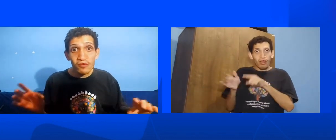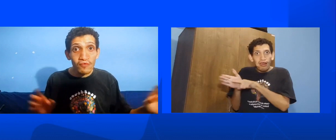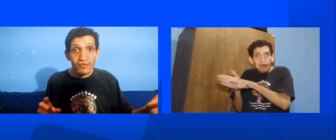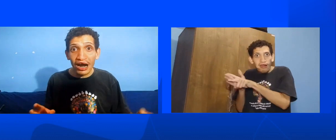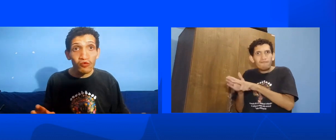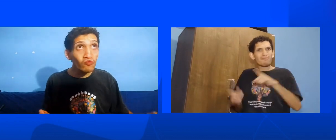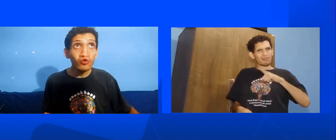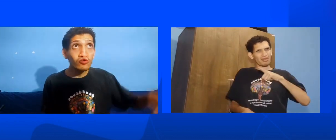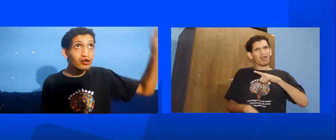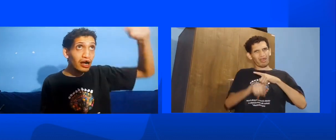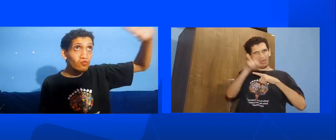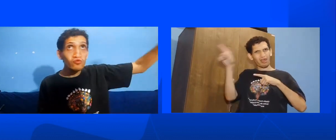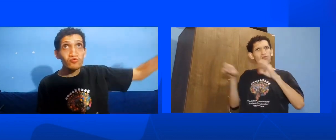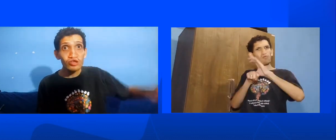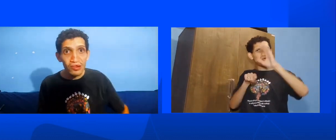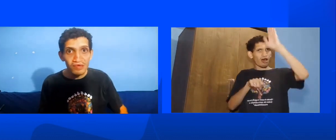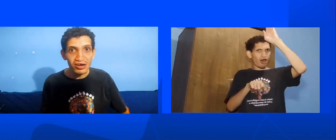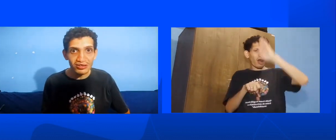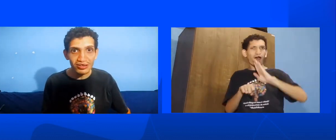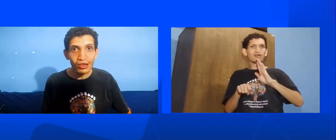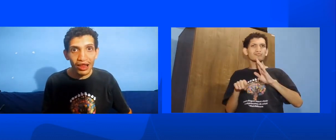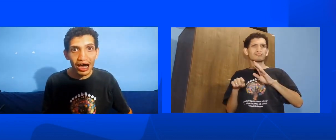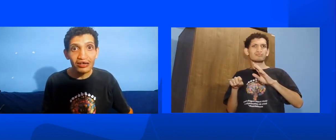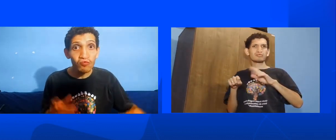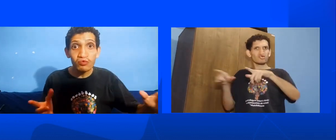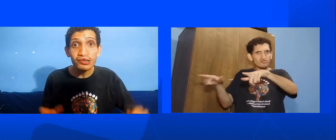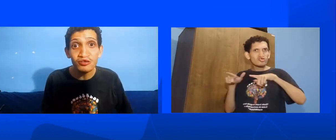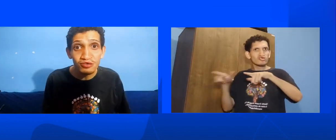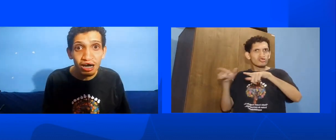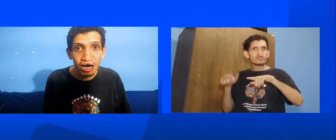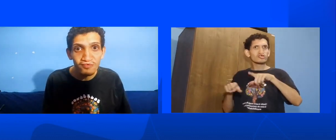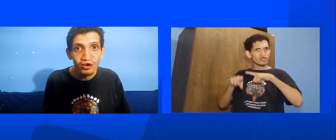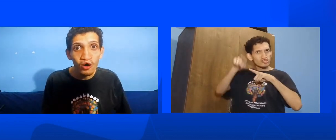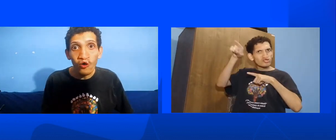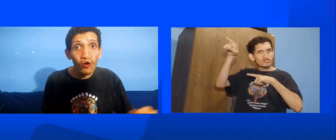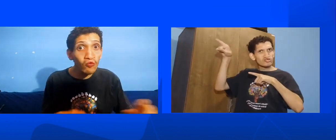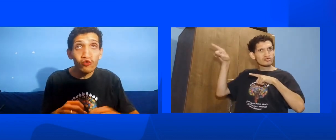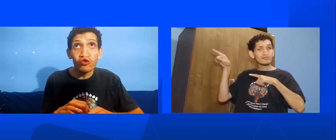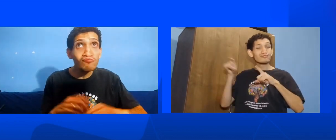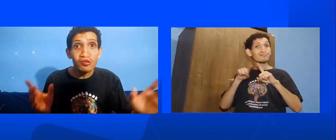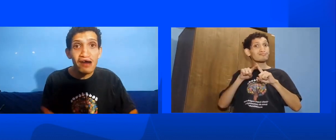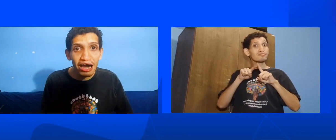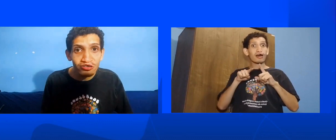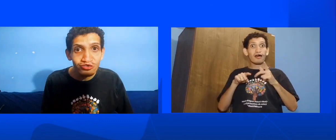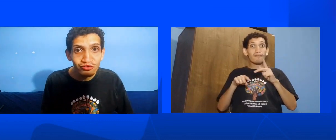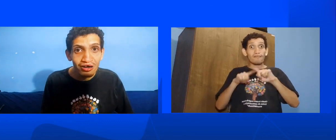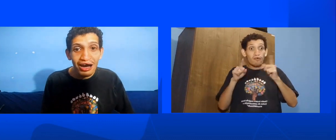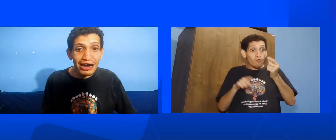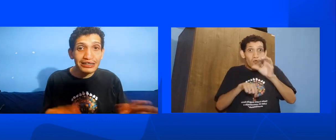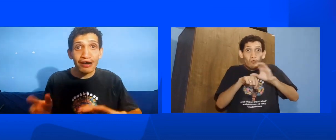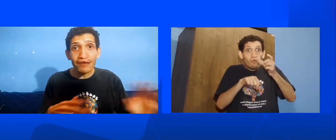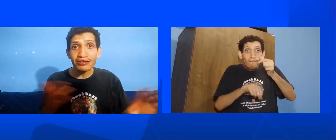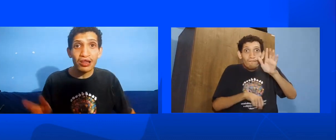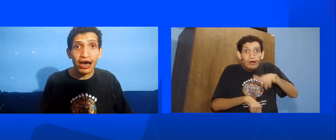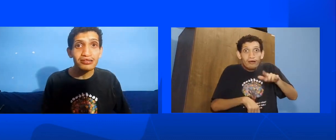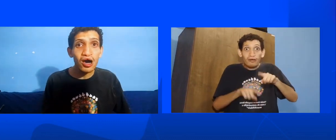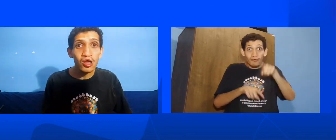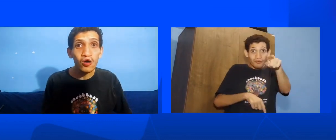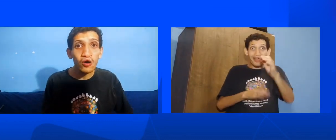até encontrar Cursos gratuitos de Libras Lá Cursos explicados Ou cursos muito baratinhos Aí você vai fazer lá As aulas